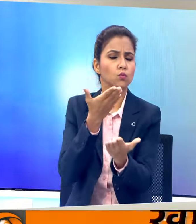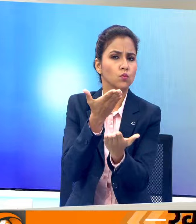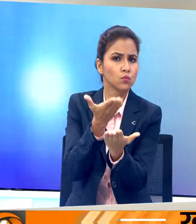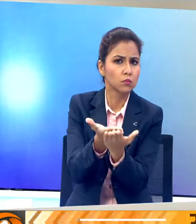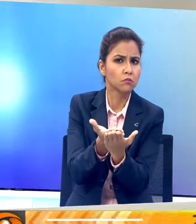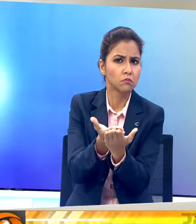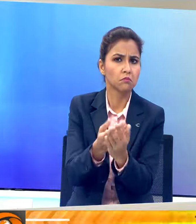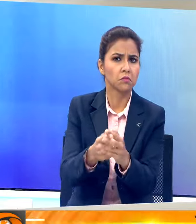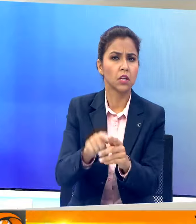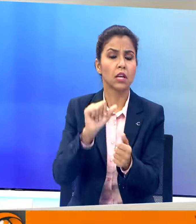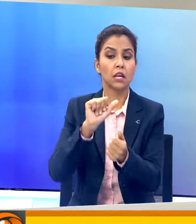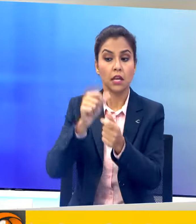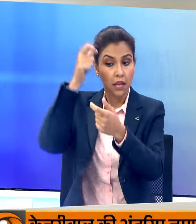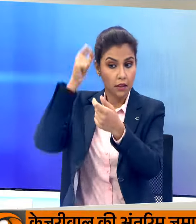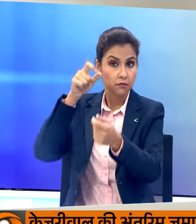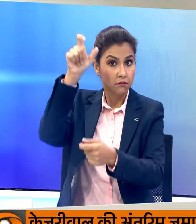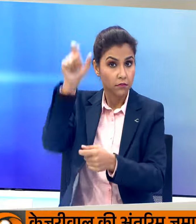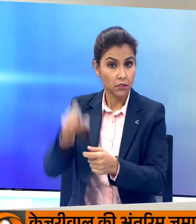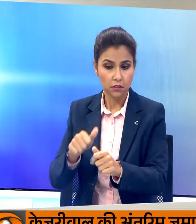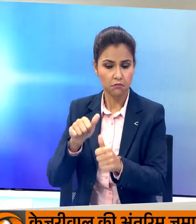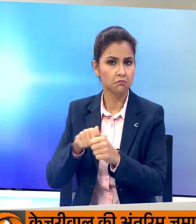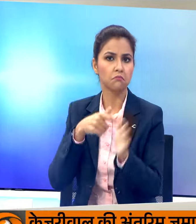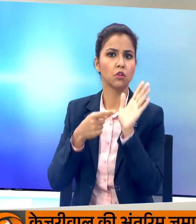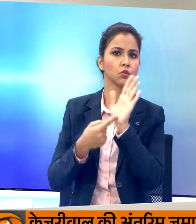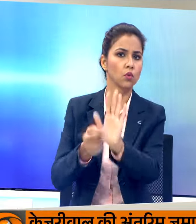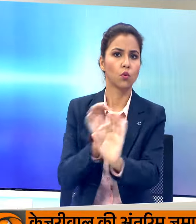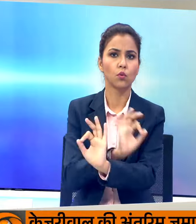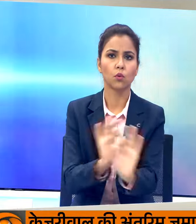बावजूद केजरिवाल पेश नहीं हुए थे